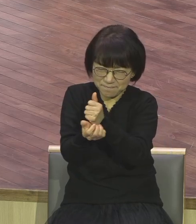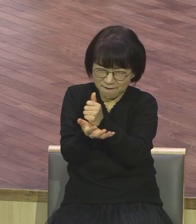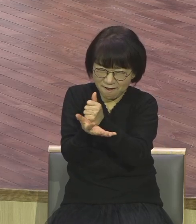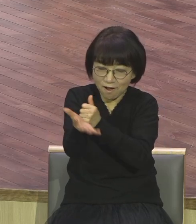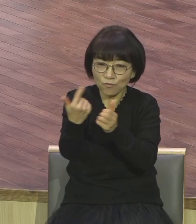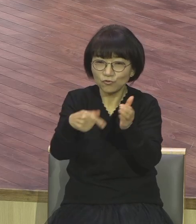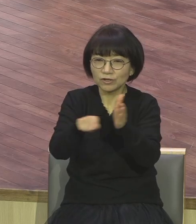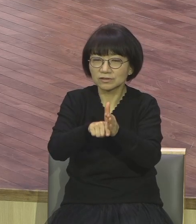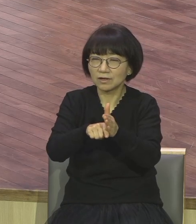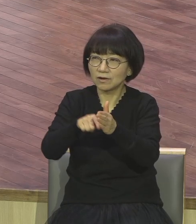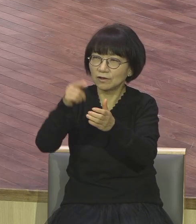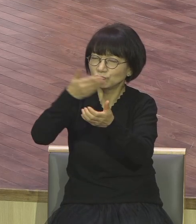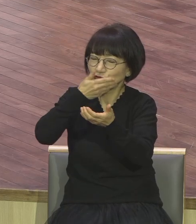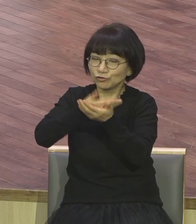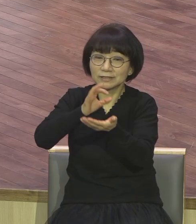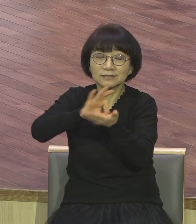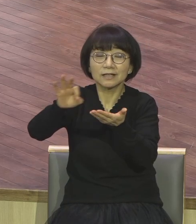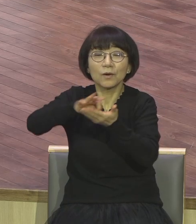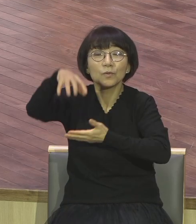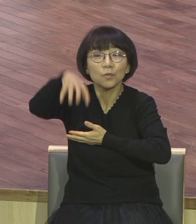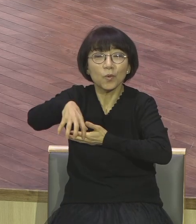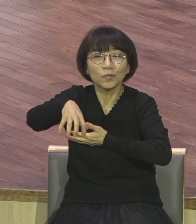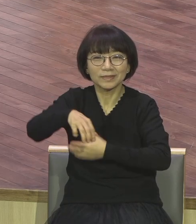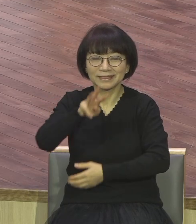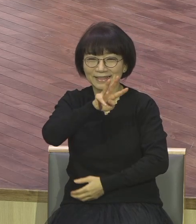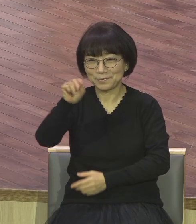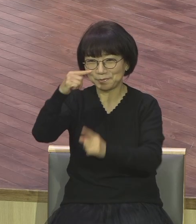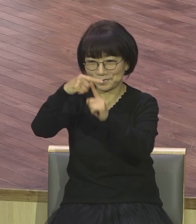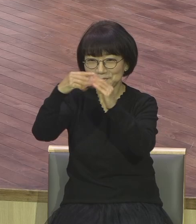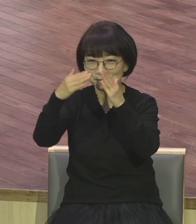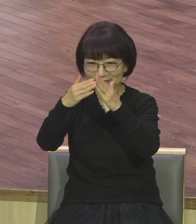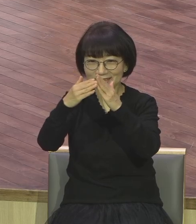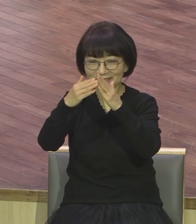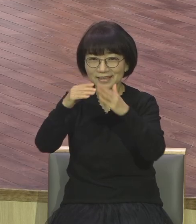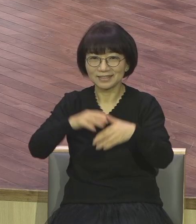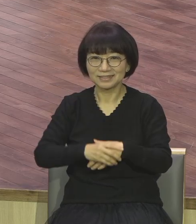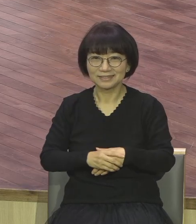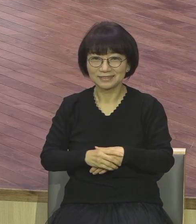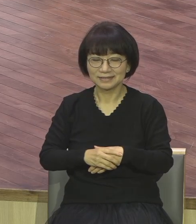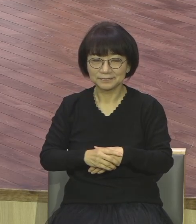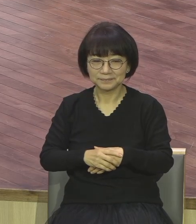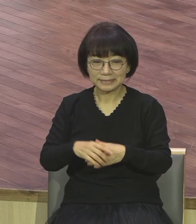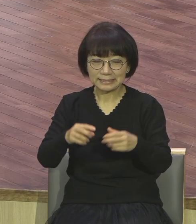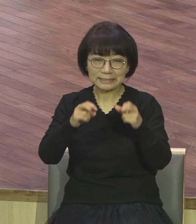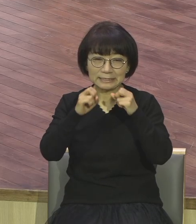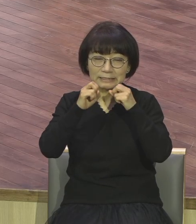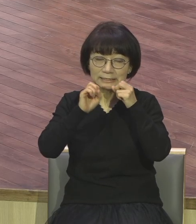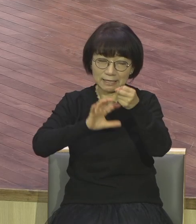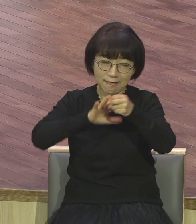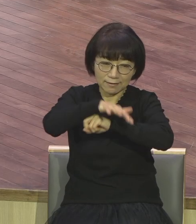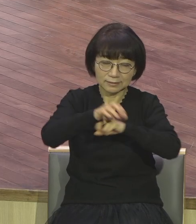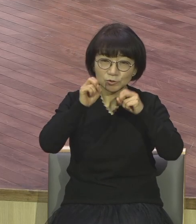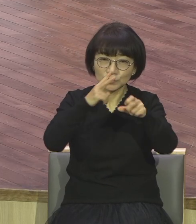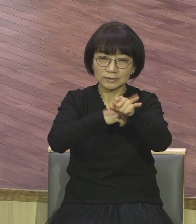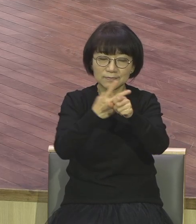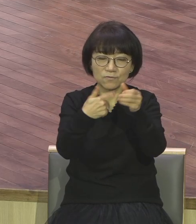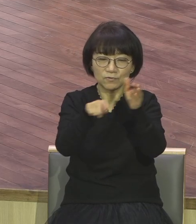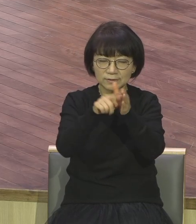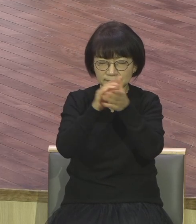지구를 한 바퀴 돌잖아요 영적 통신망 기도로서 자 성교사분들을 위해서 촥 돌면 지구 한 바퀴